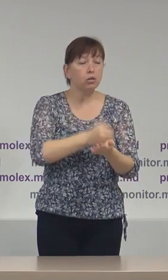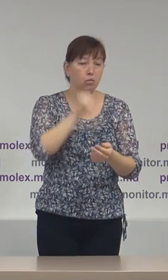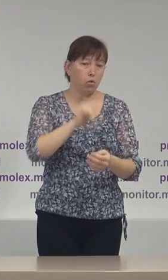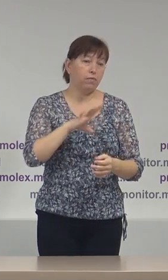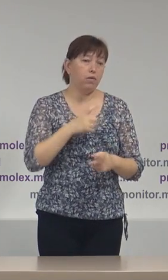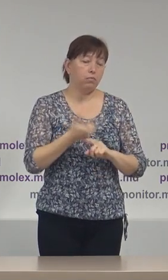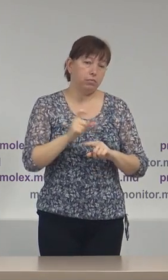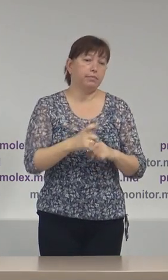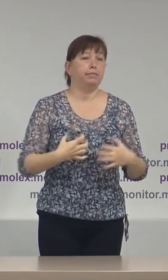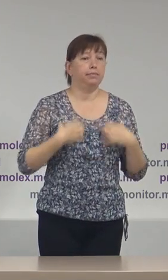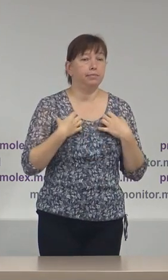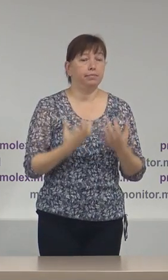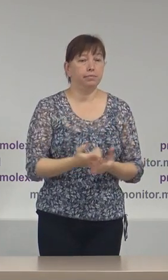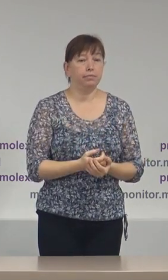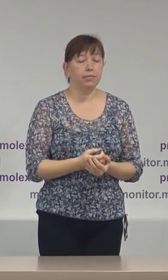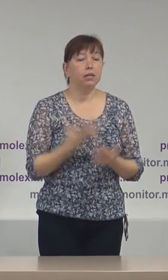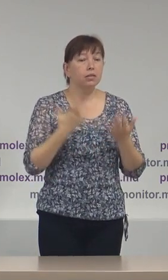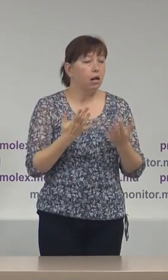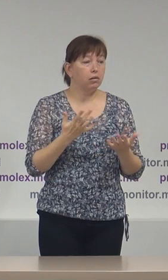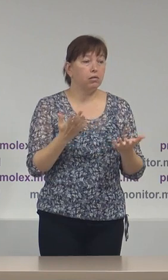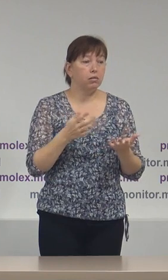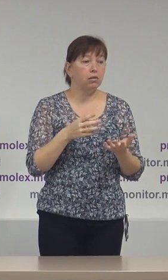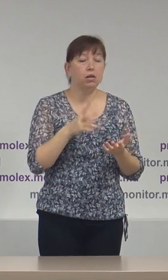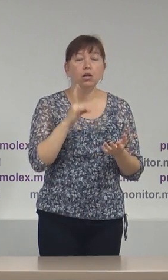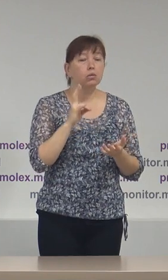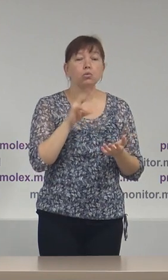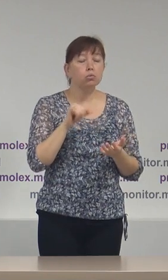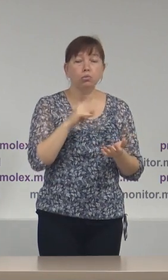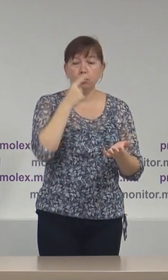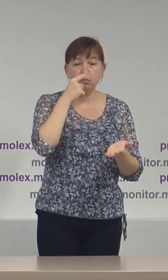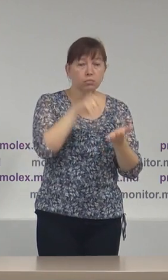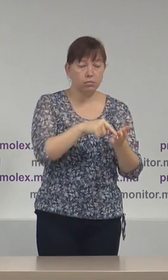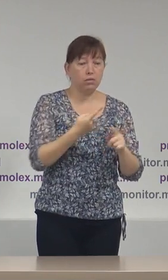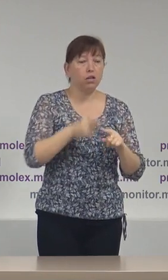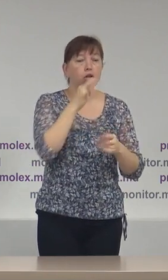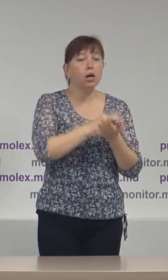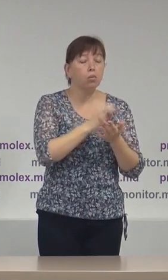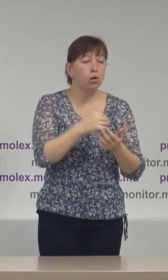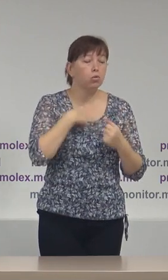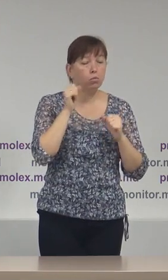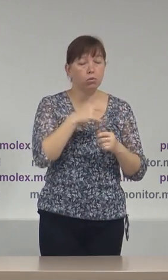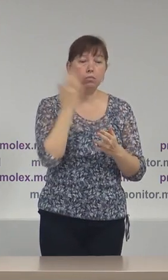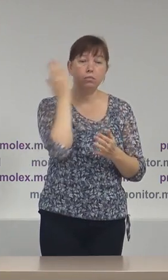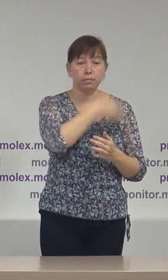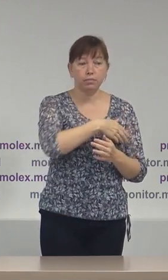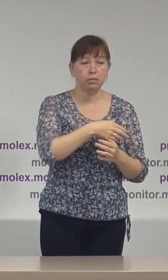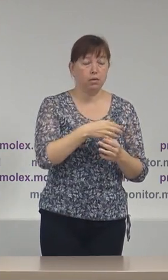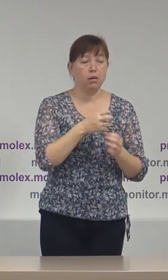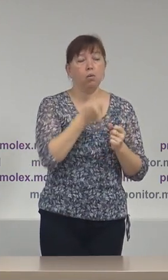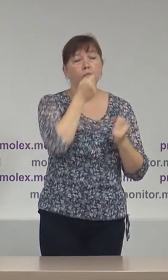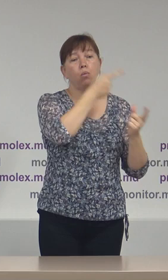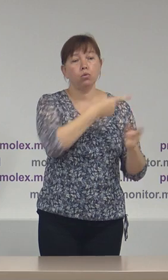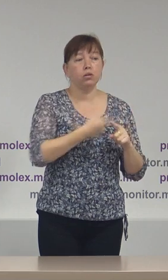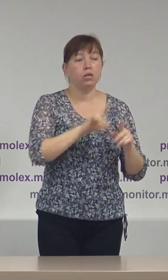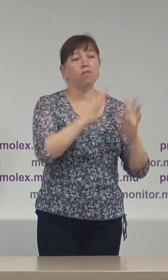și aici chiar dacă nu se încadrează în perioada de raportare nu putem trece cu vederea evenimentele care au